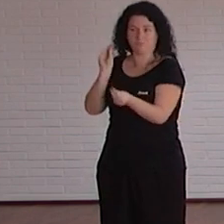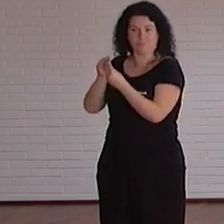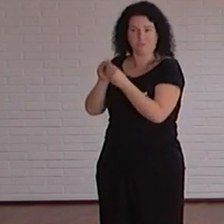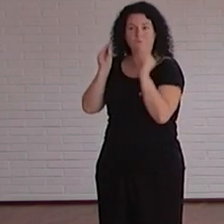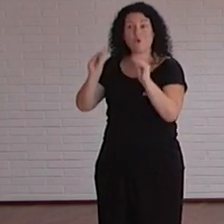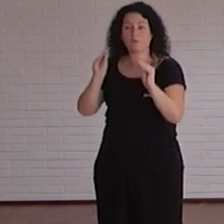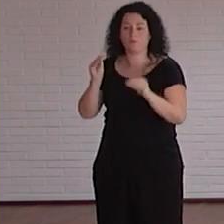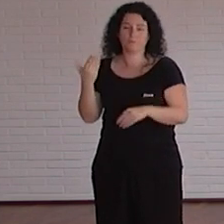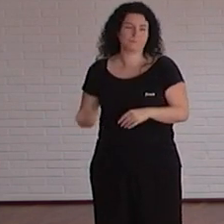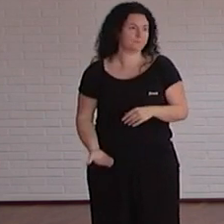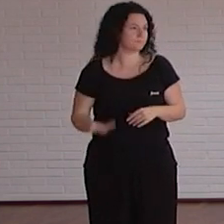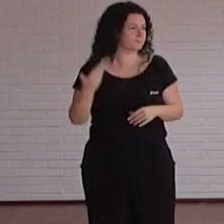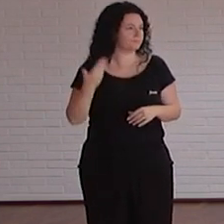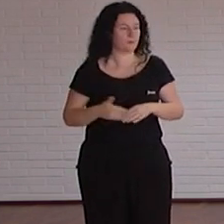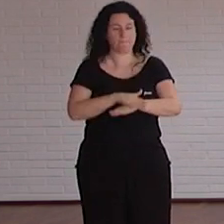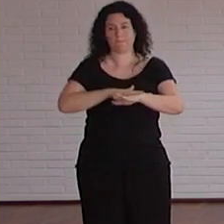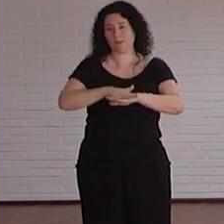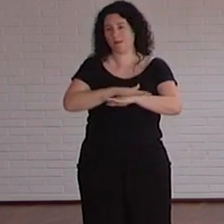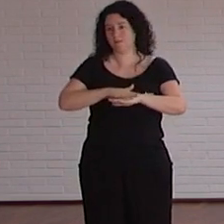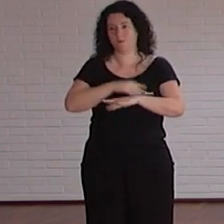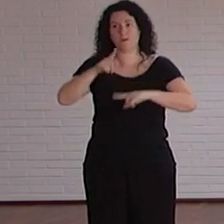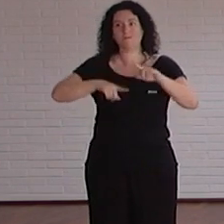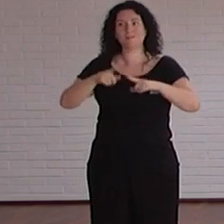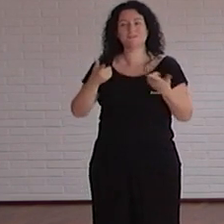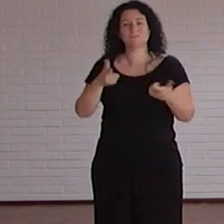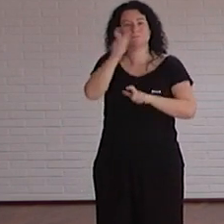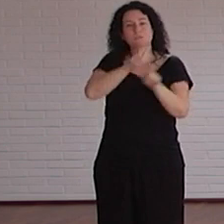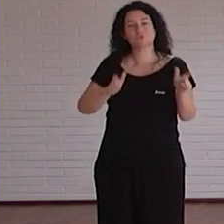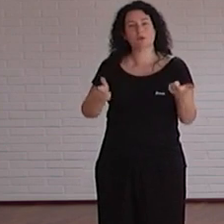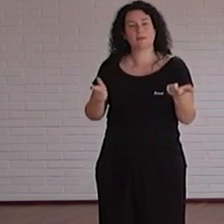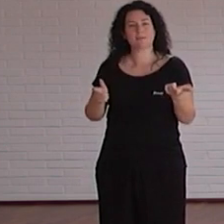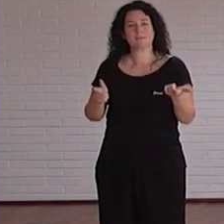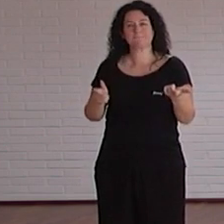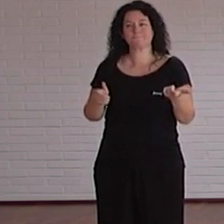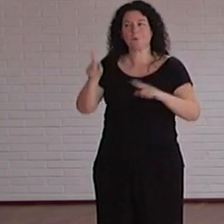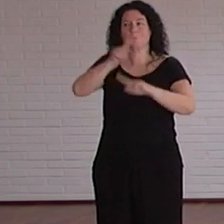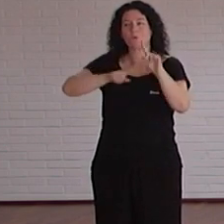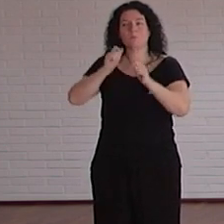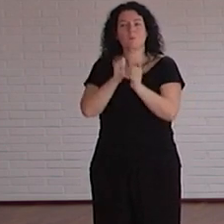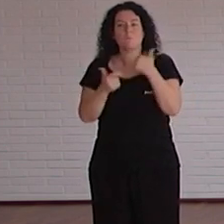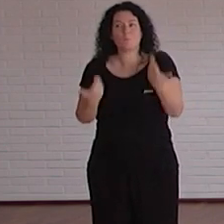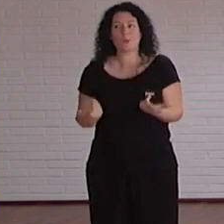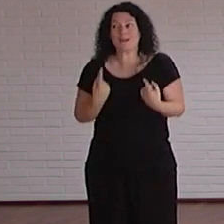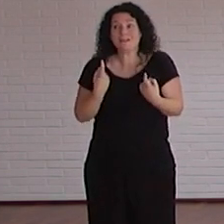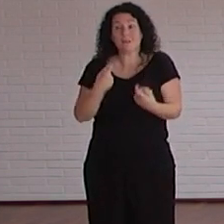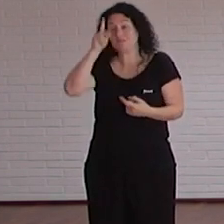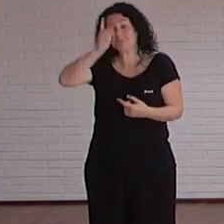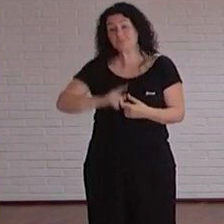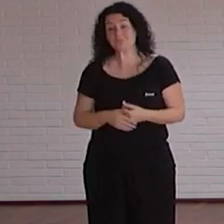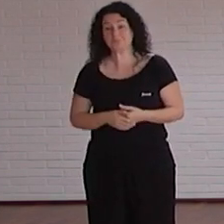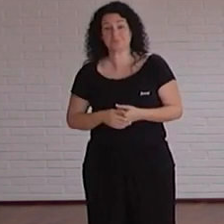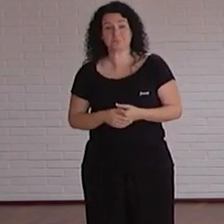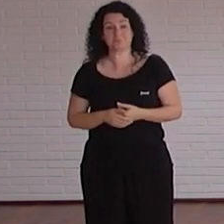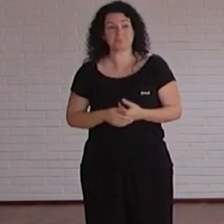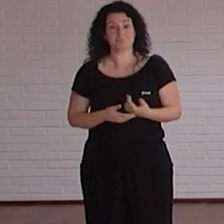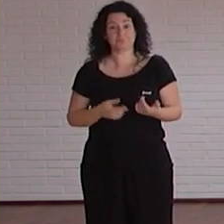esencial en la mayoría de los casos el principal problema que tenemos es que no nos damos cuenta de las necesidades vamos a nuestro día a día hasta que de